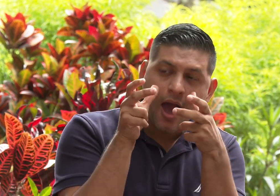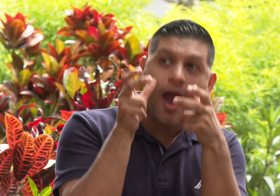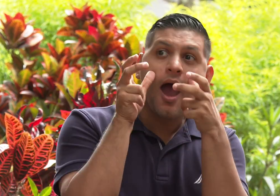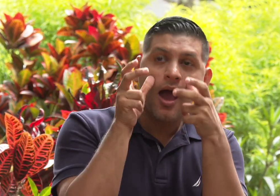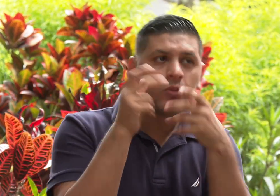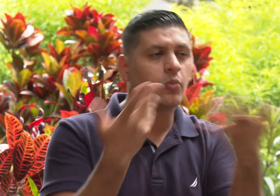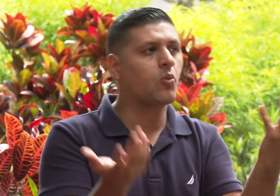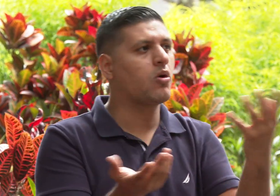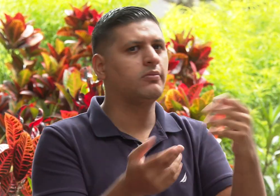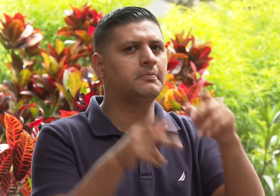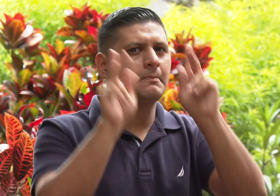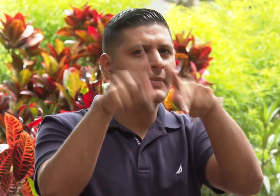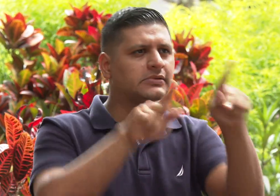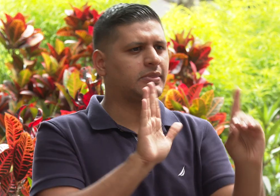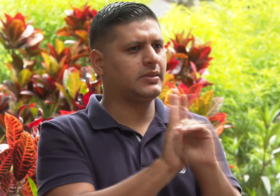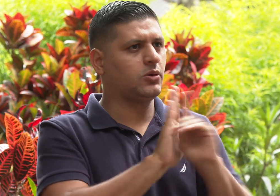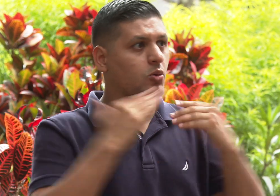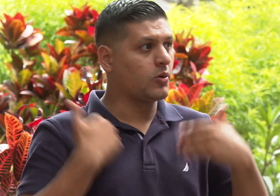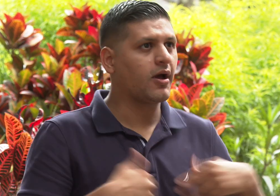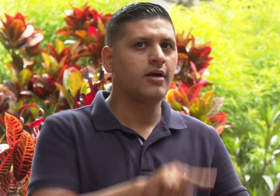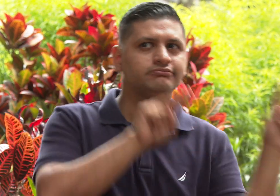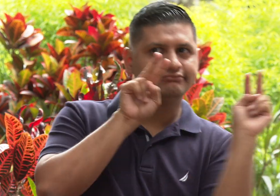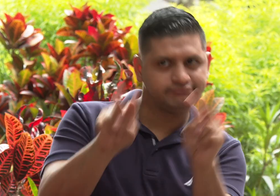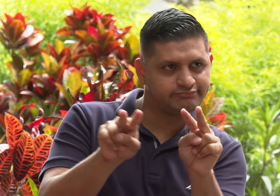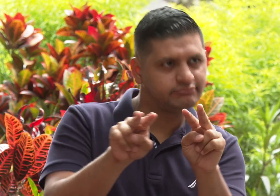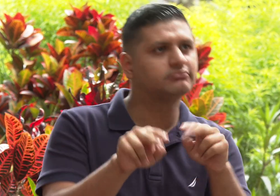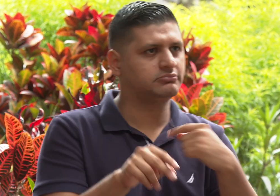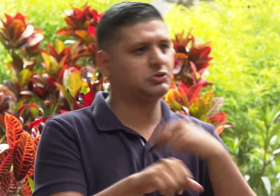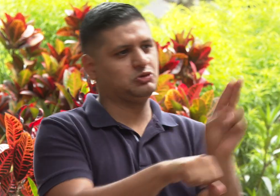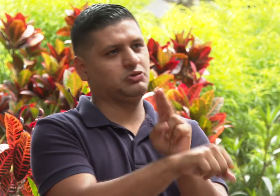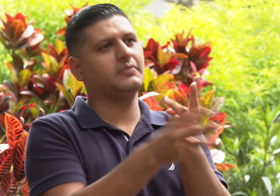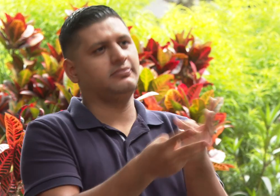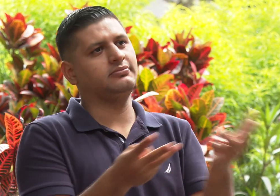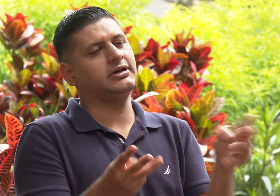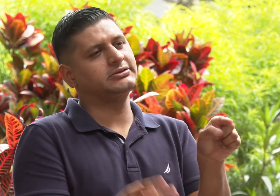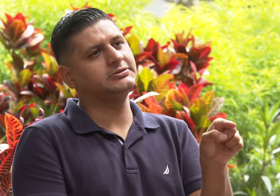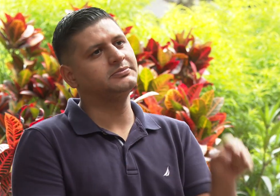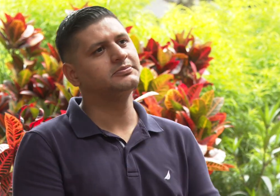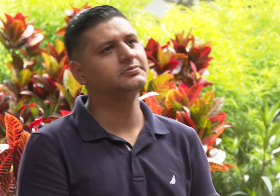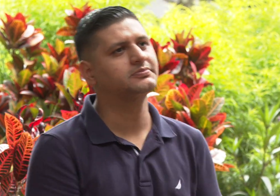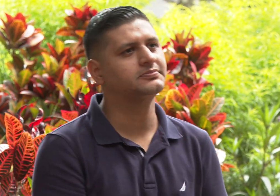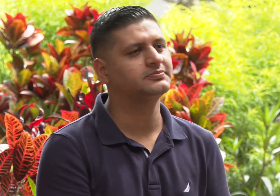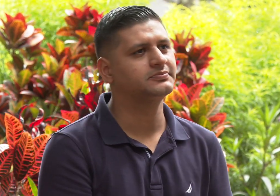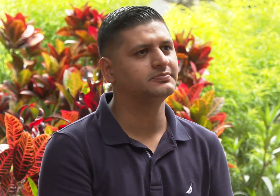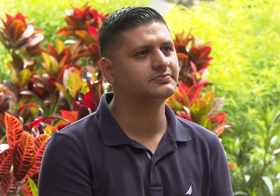sordos, y que ellos también puedan observar cómo pedimos que se cumplan los derechos de las personas sordas.